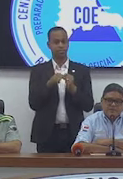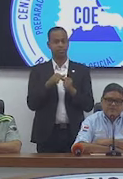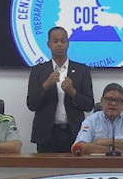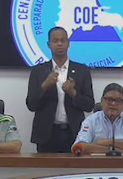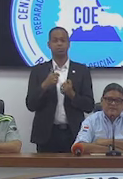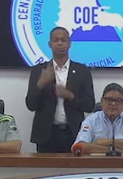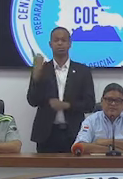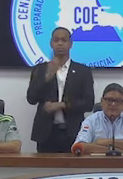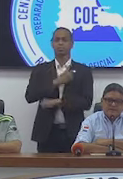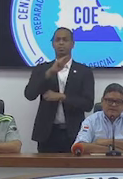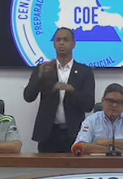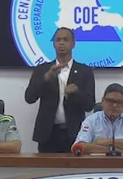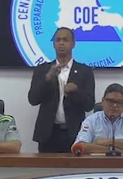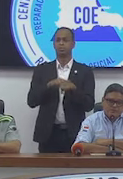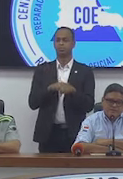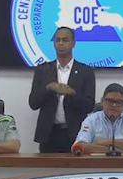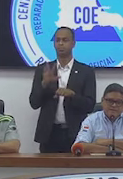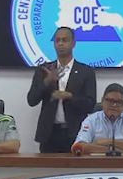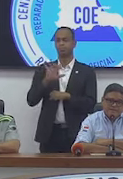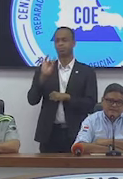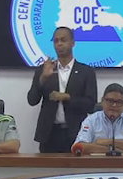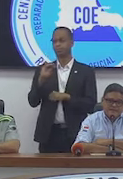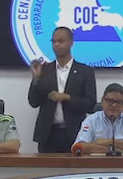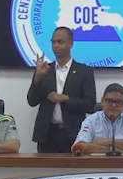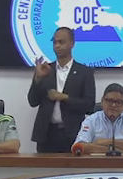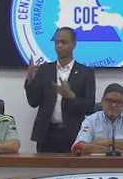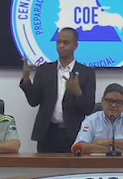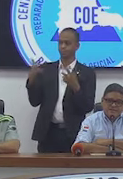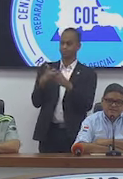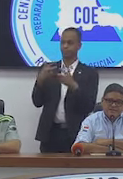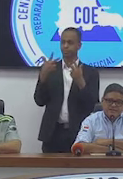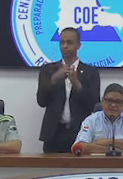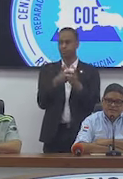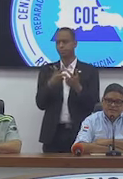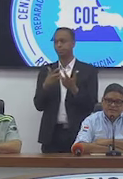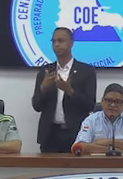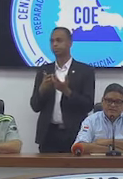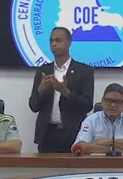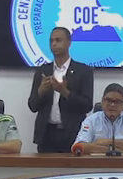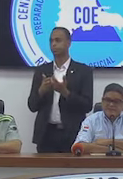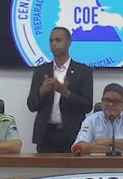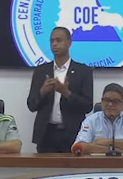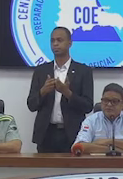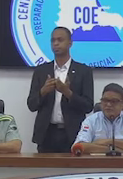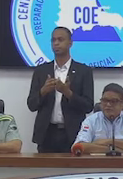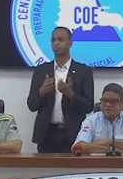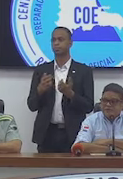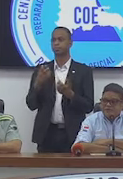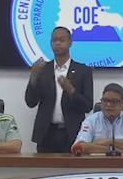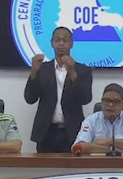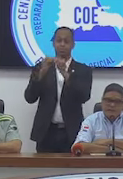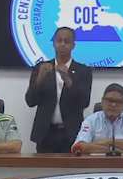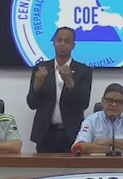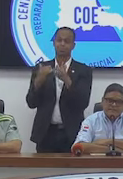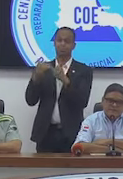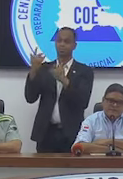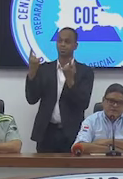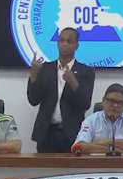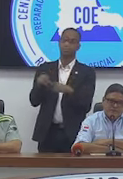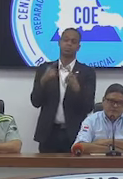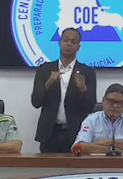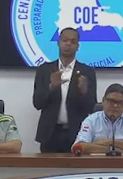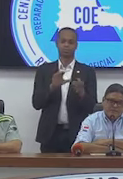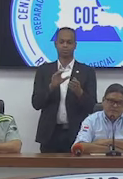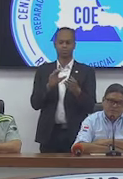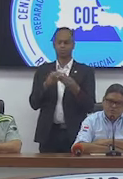en días normales, ocurren entre 8 y 9 accidentes de tránsito, y más, porque hablo de la cifra de